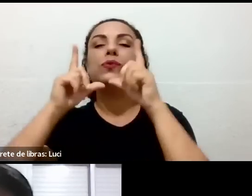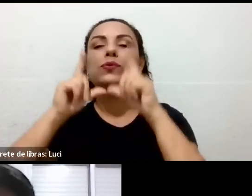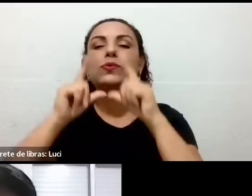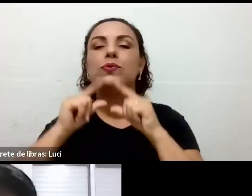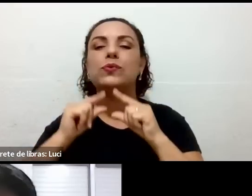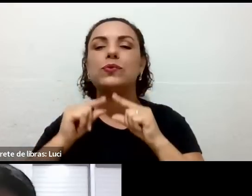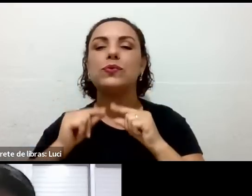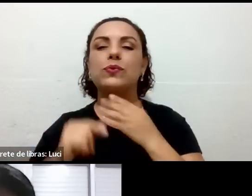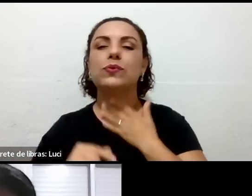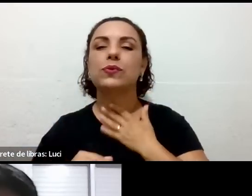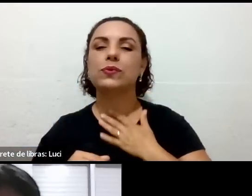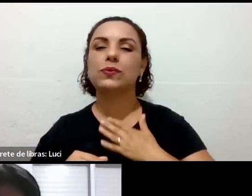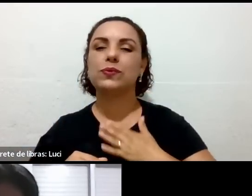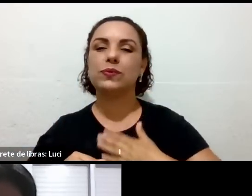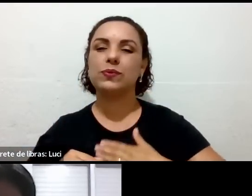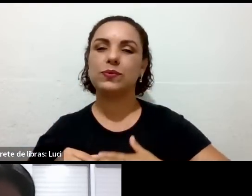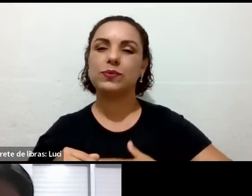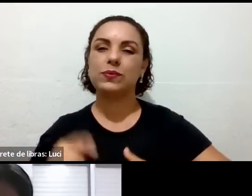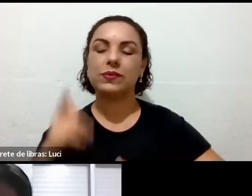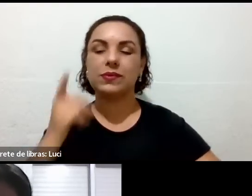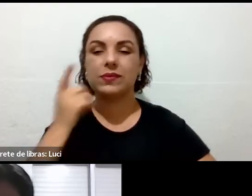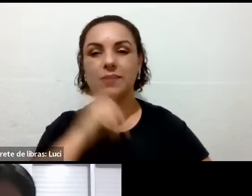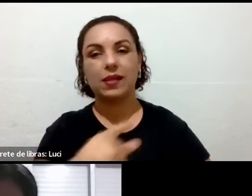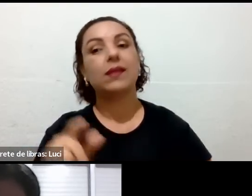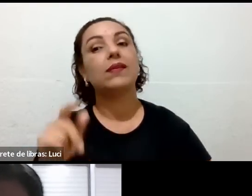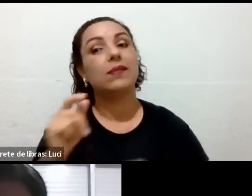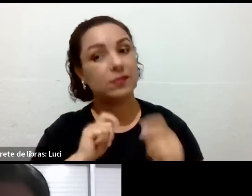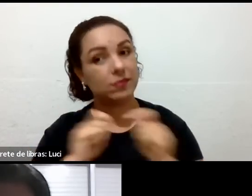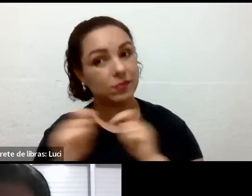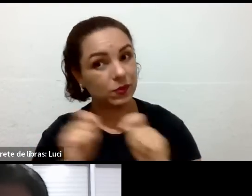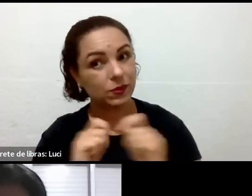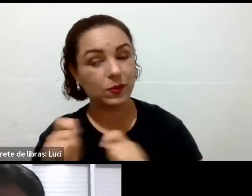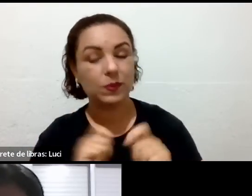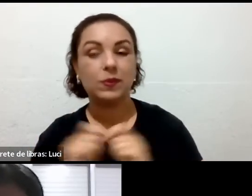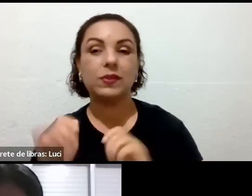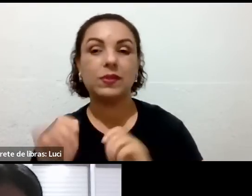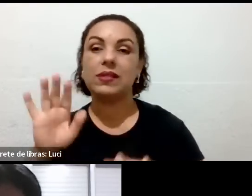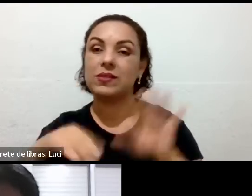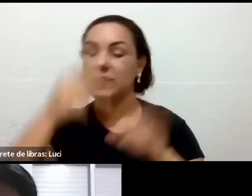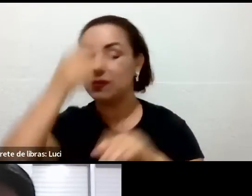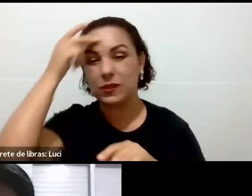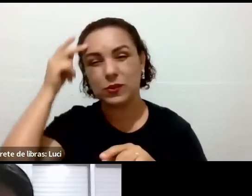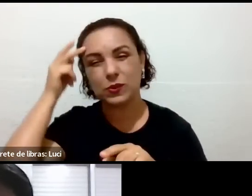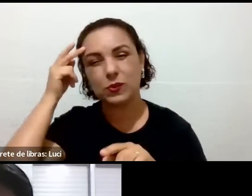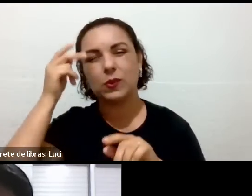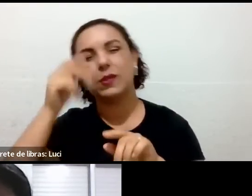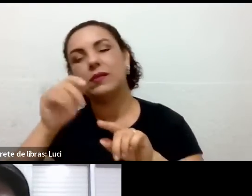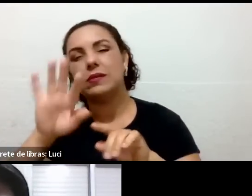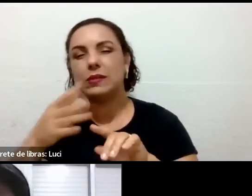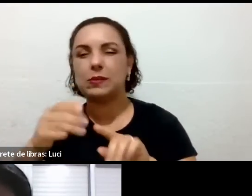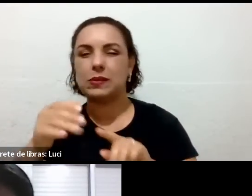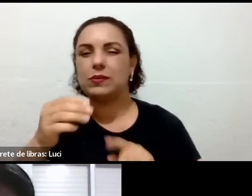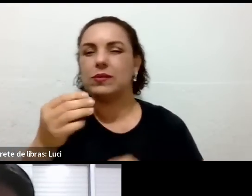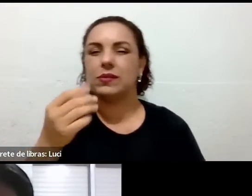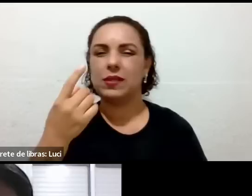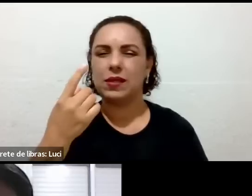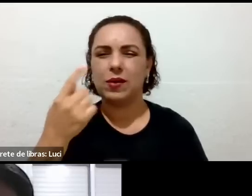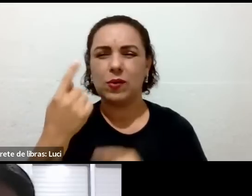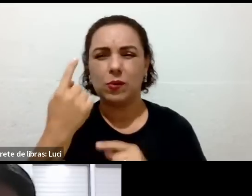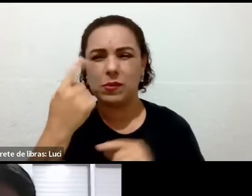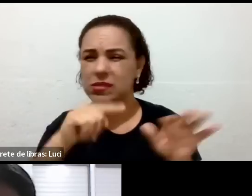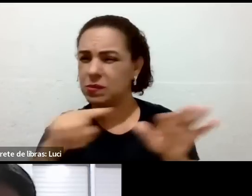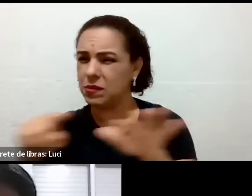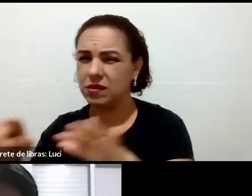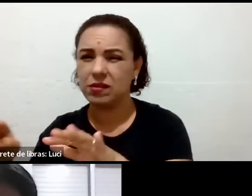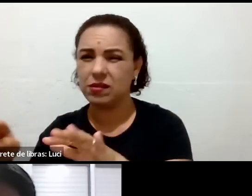porque nós precisamos de até 60 dias, mas tem pessoas que começam a controlar a queimação, o refluxo, em um tempo mais,